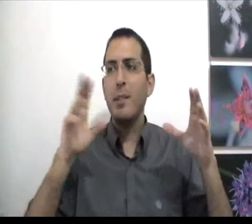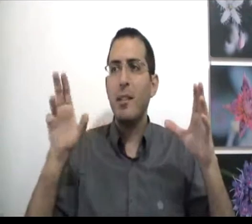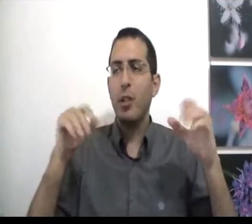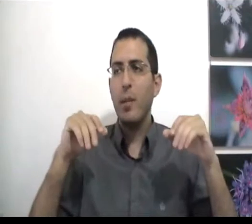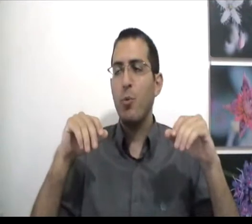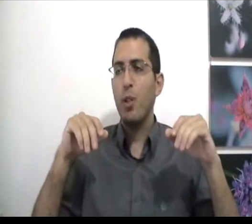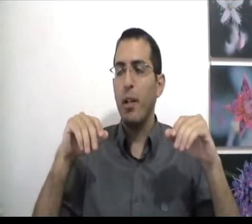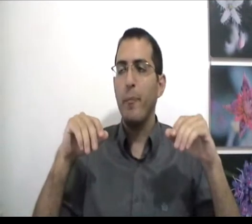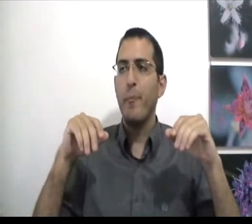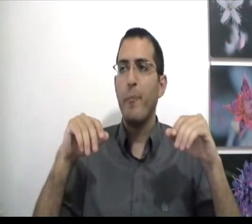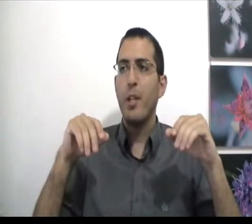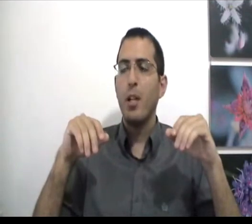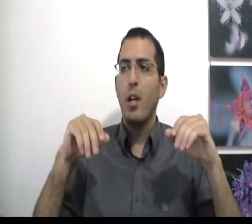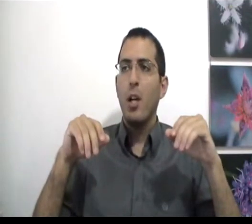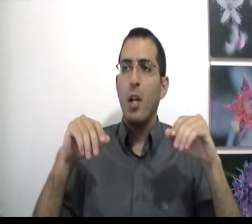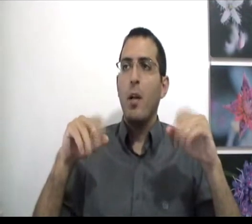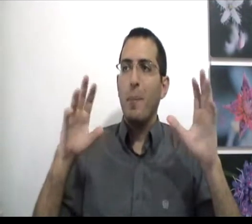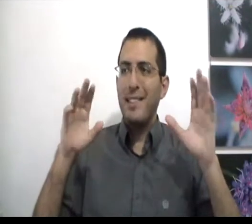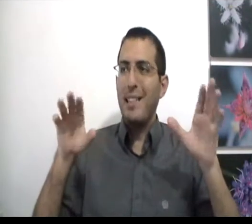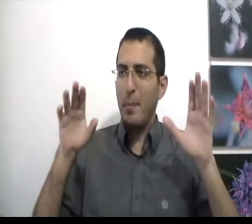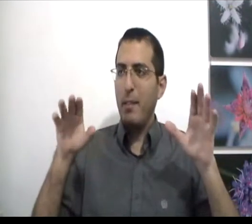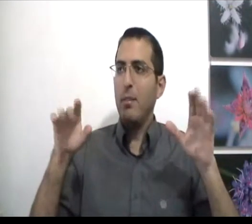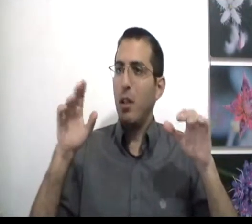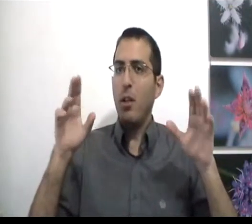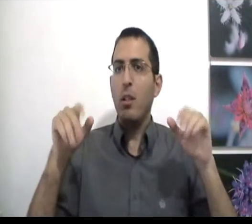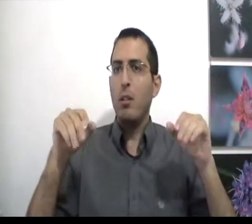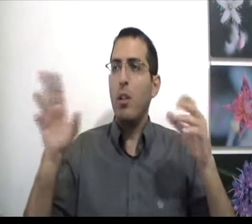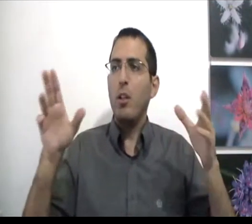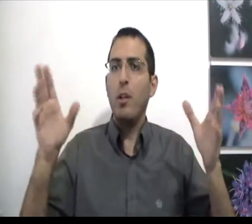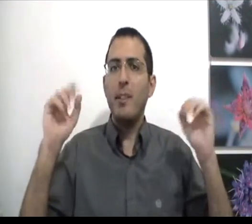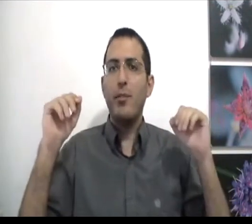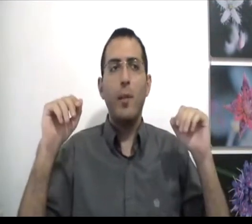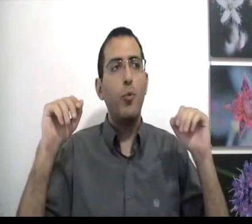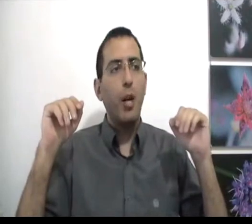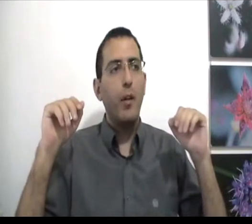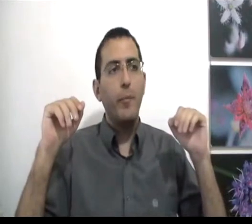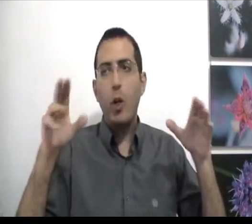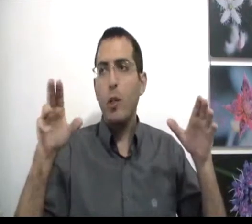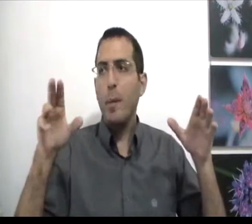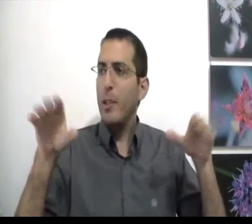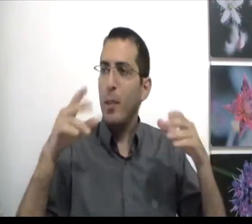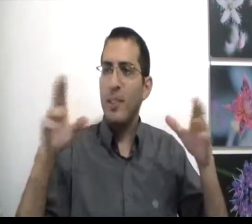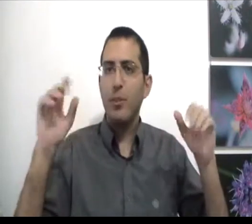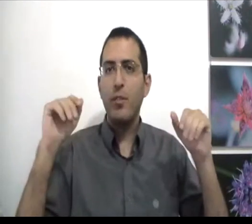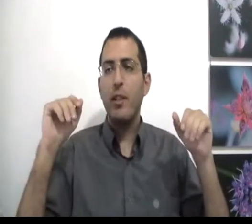מצב שאני אהיה מאושר מצד האמת יכול להיות נכון יכול להיות שאין מצב שתהיה מאושר יכול להיות באמת שאין מצב שתבין